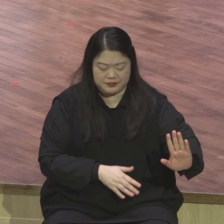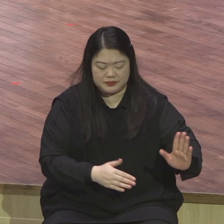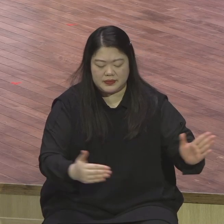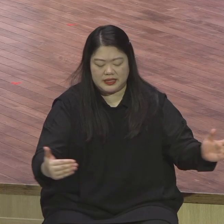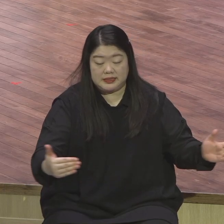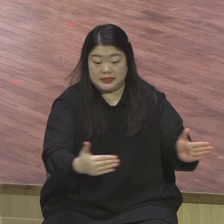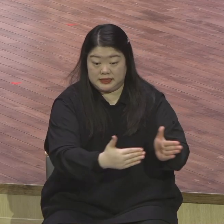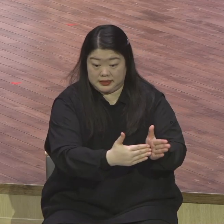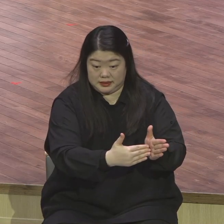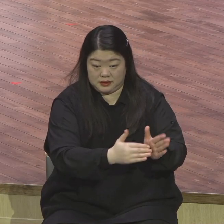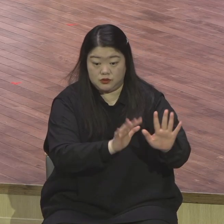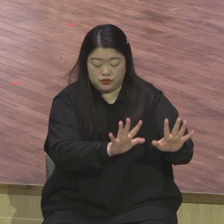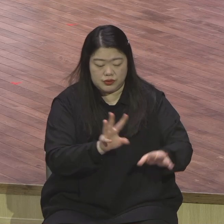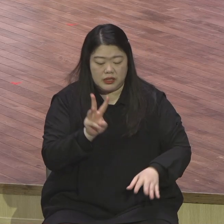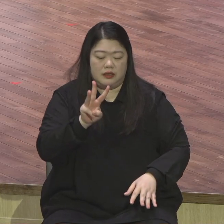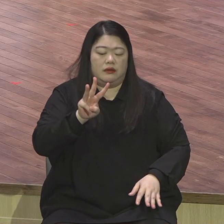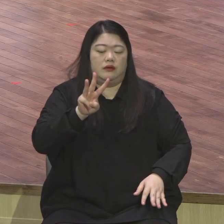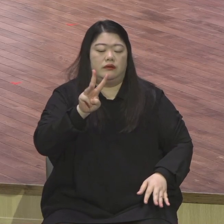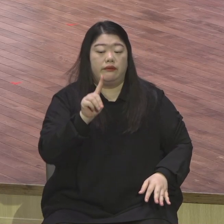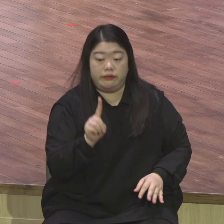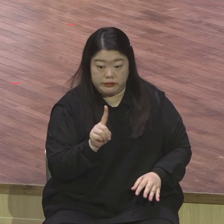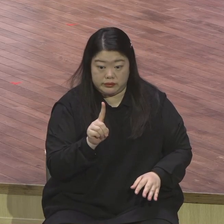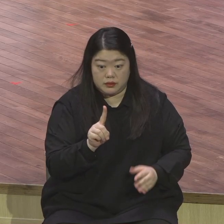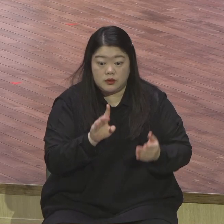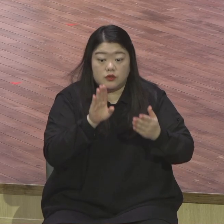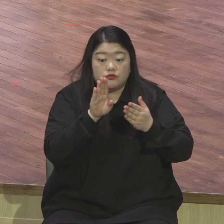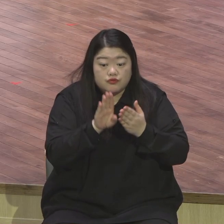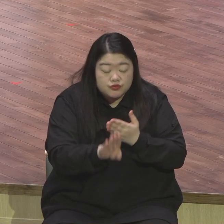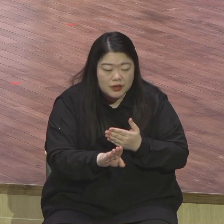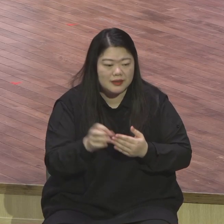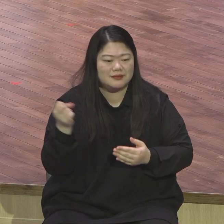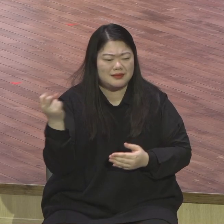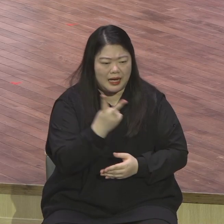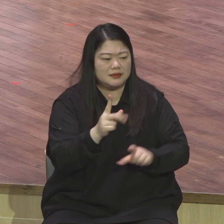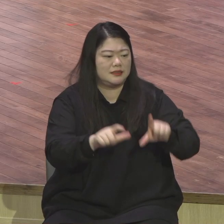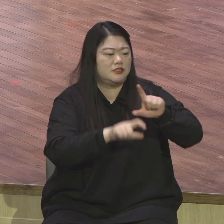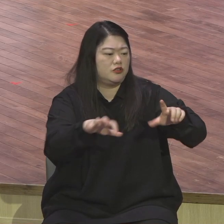하나님의 자유된 신분과 권세를 누리는 오직 복음이 되시기 바랍니다